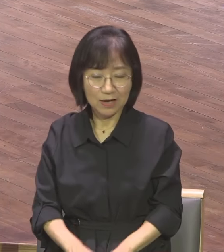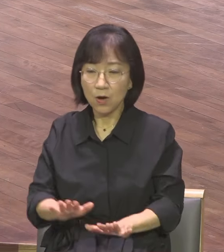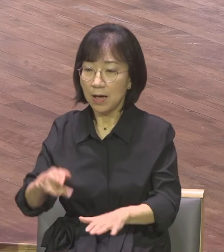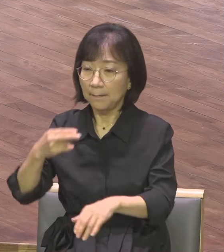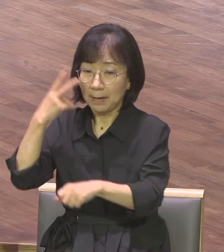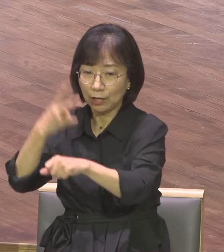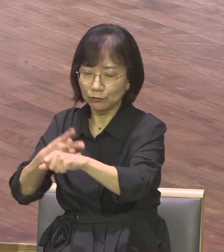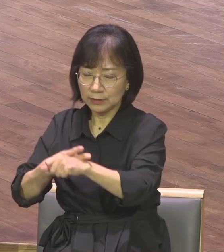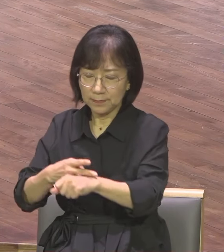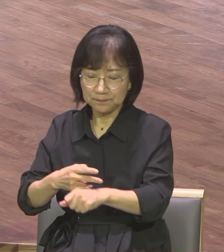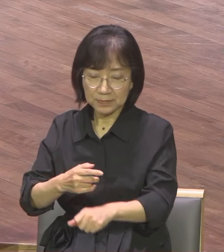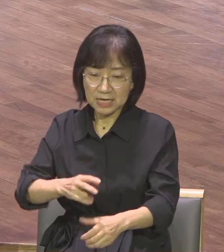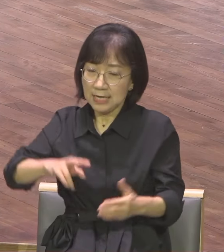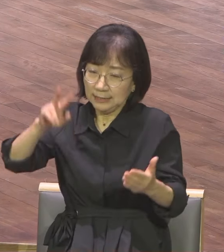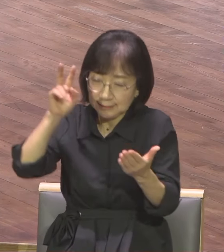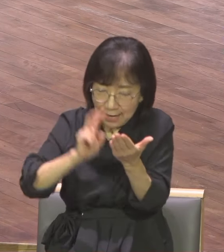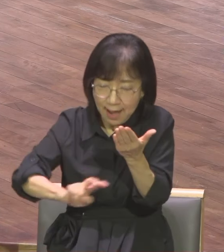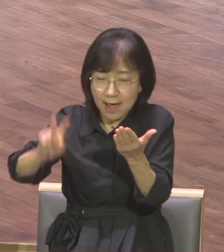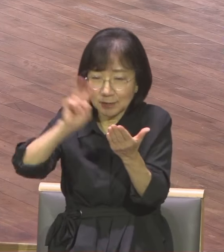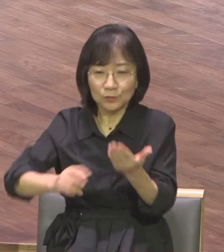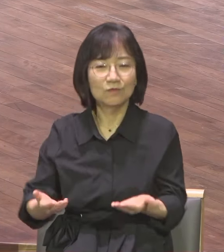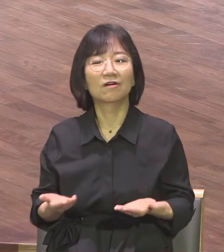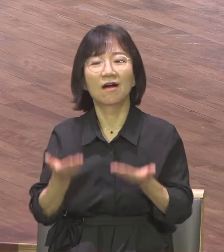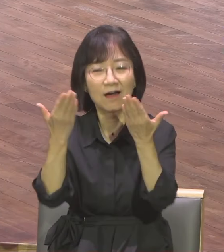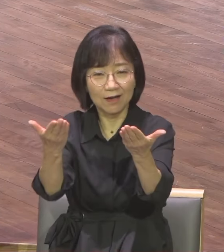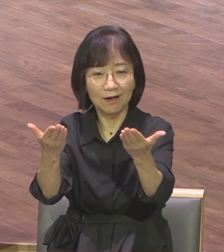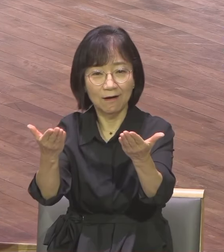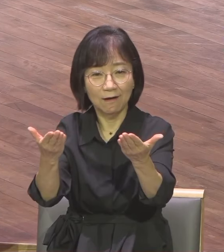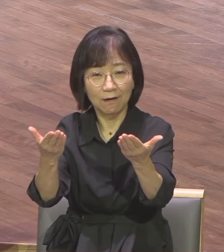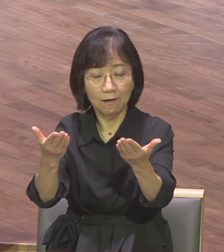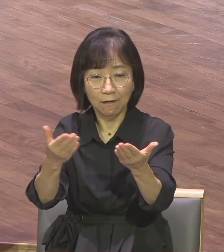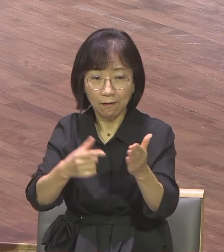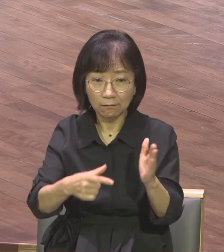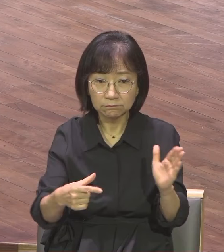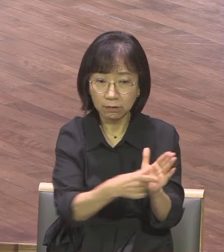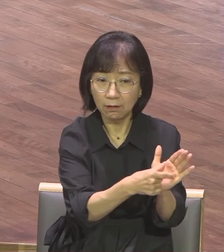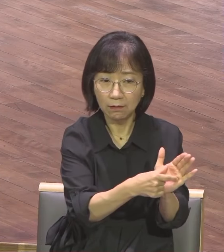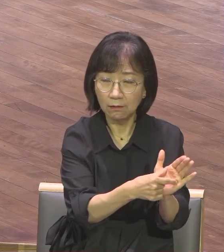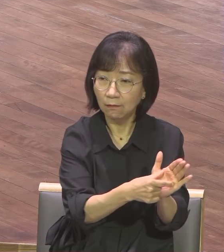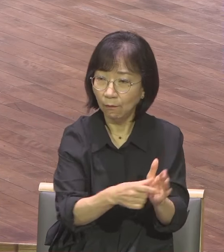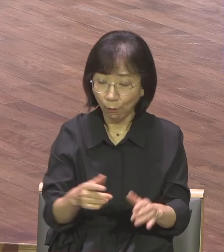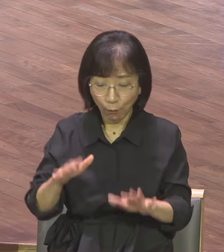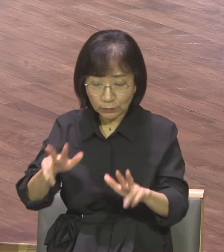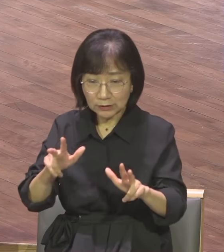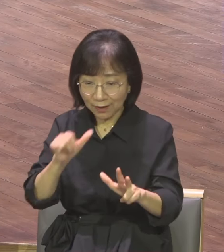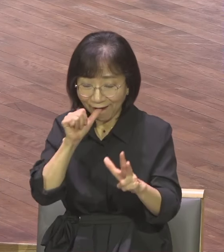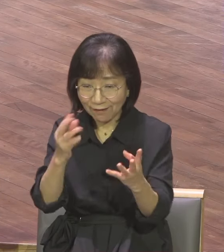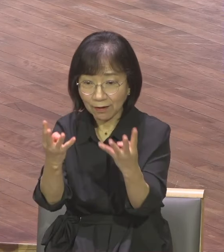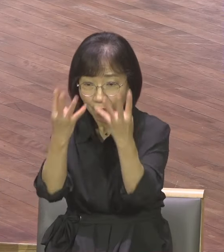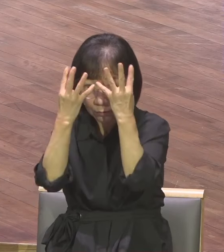문구로 예배 소설을 시작하고 있습니다 도대체 무엇 때문에 바울은 감옥에서 하나님을 찬양하고 계세요